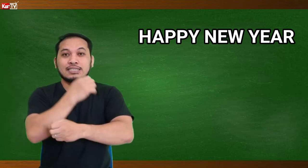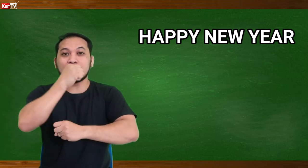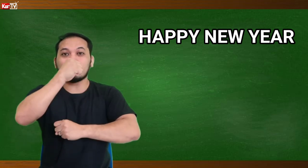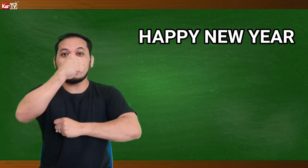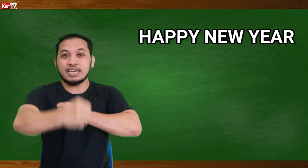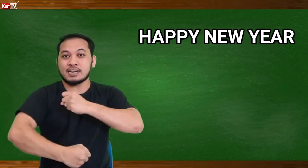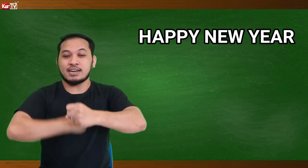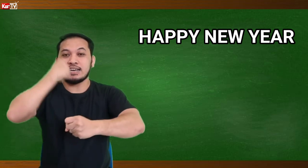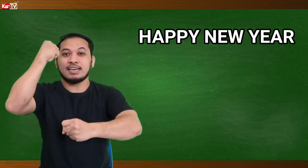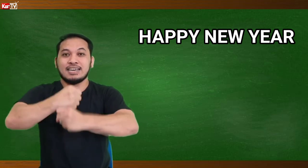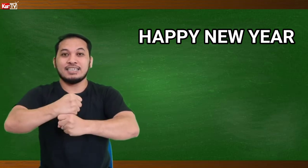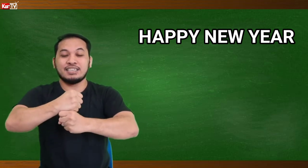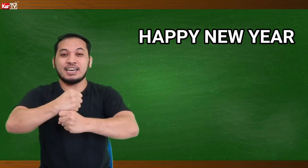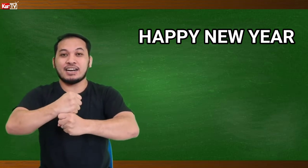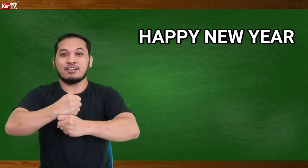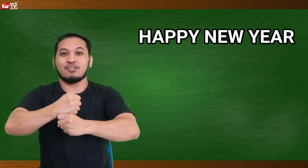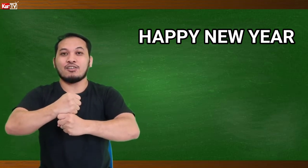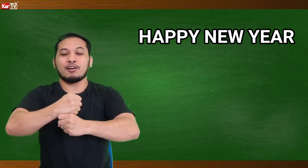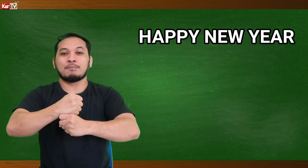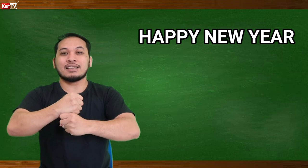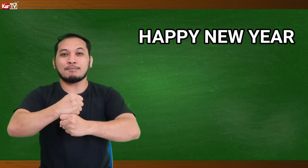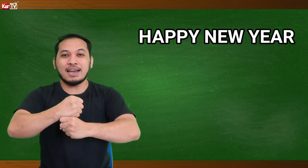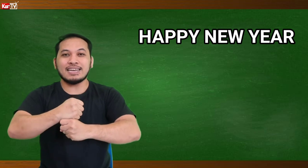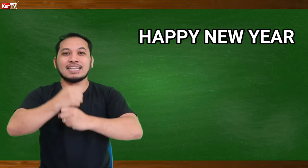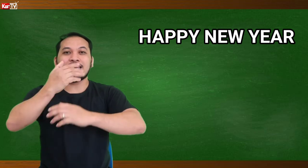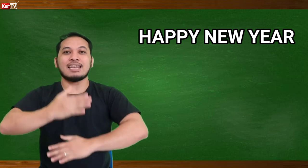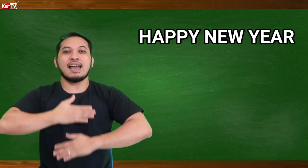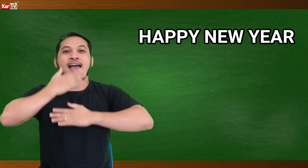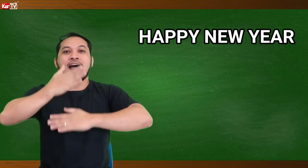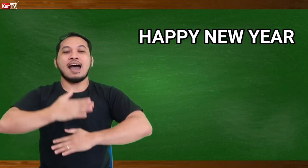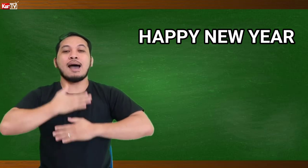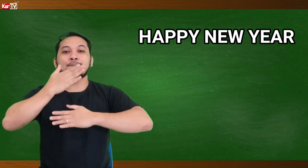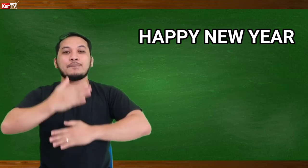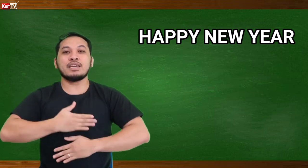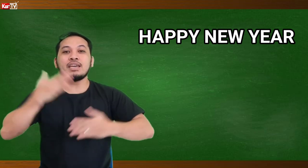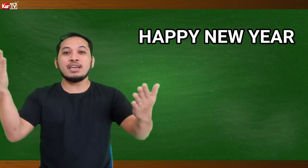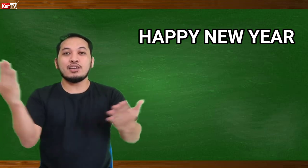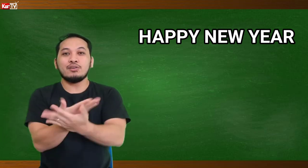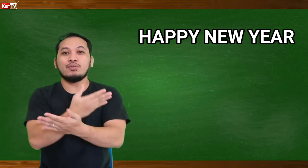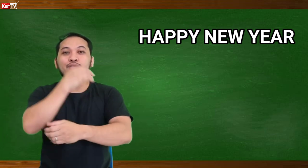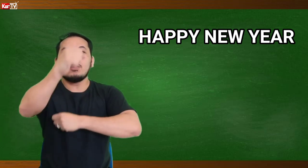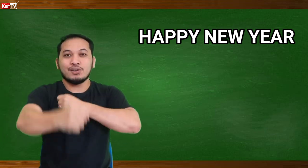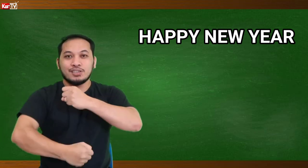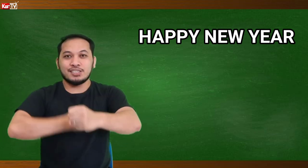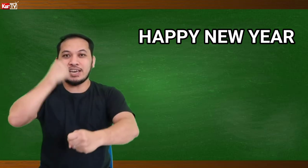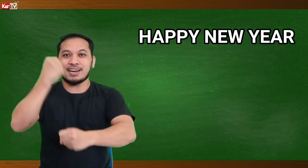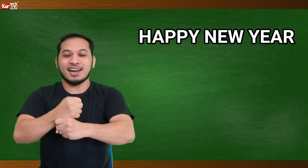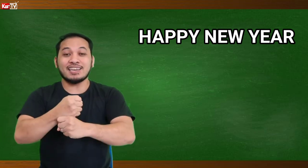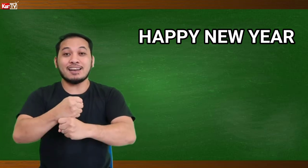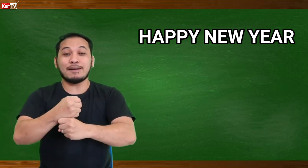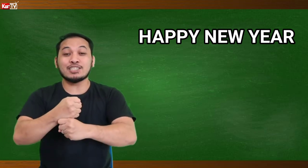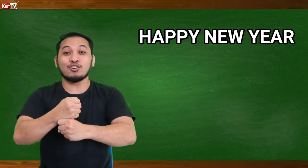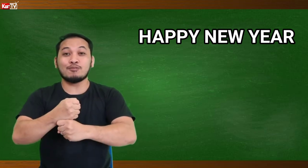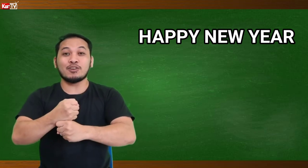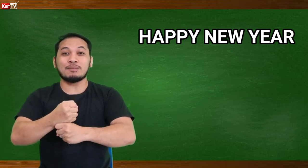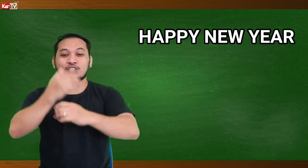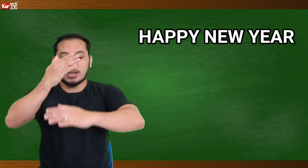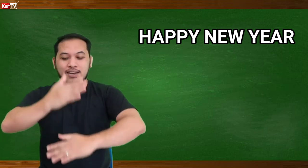Tapos ganito yung year. Year. O. Pagsamahin natin. Happy New Year. Ayan. May slow mo naman dyan.